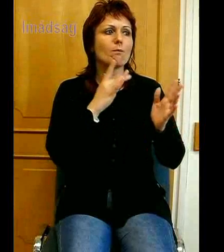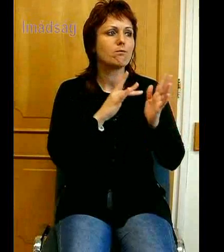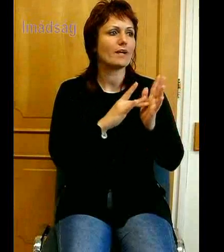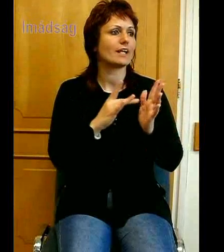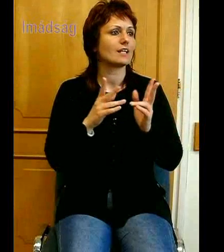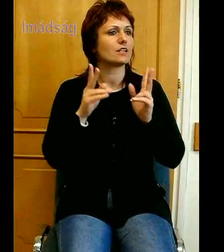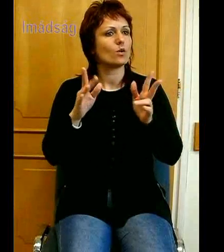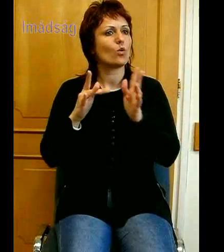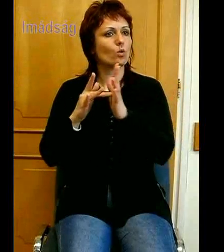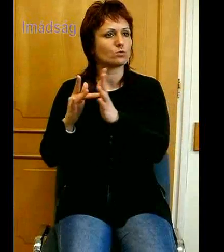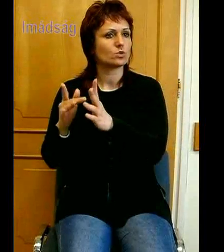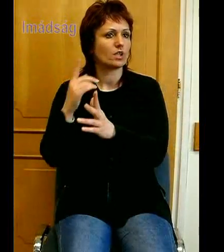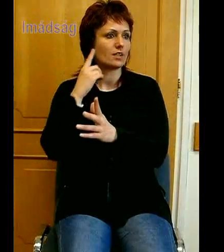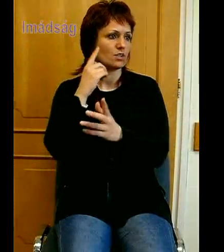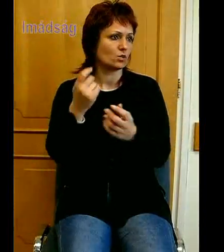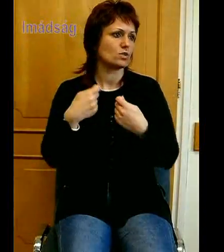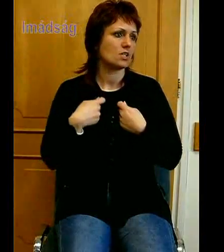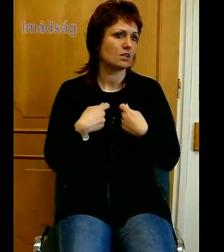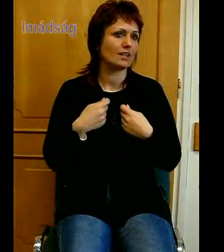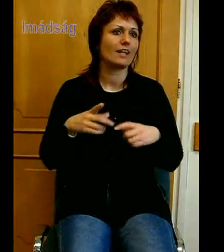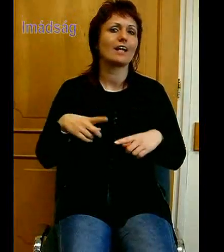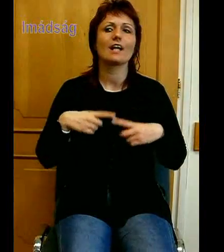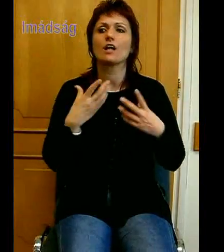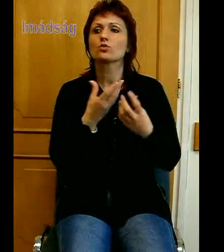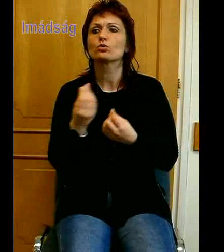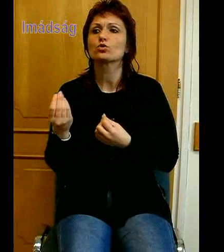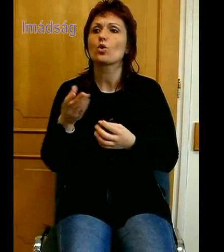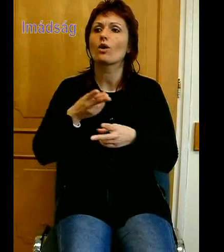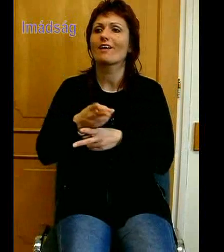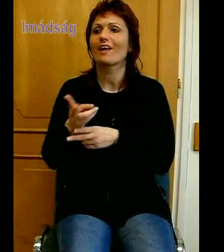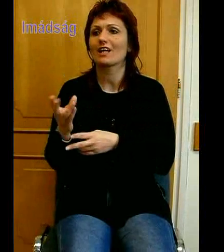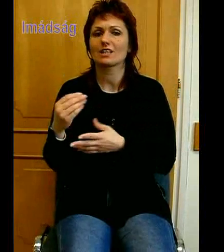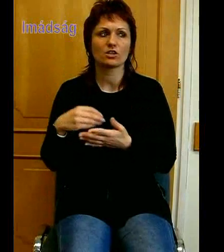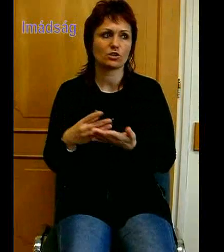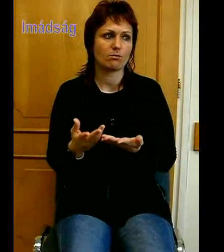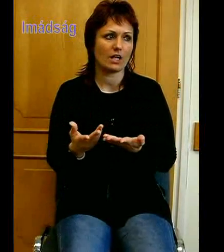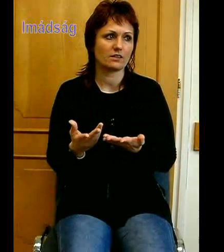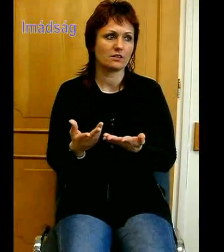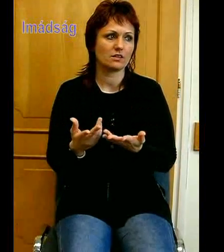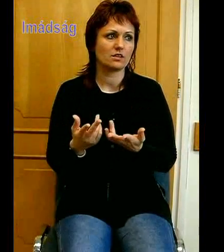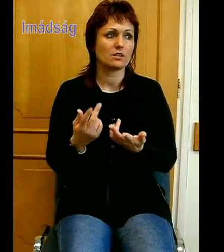életünk sokféle kérdésében. Köszönjük, hogy ebben is előttünk jártál.